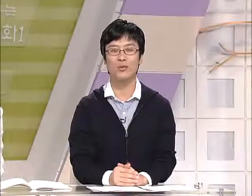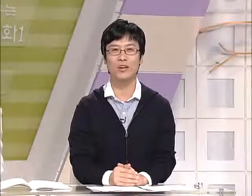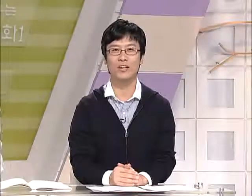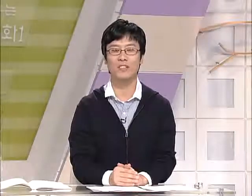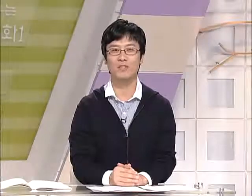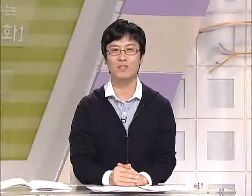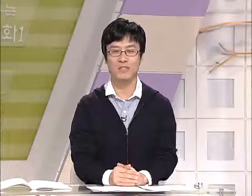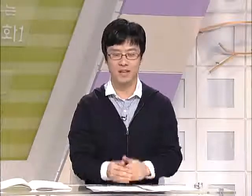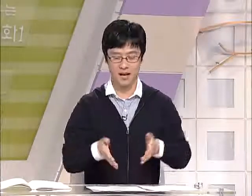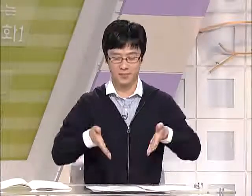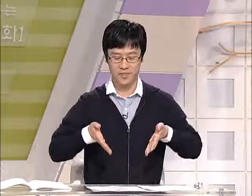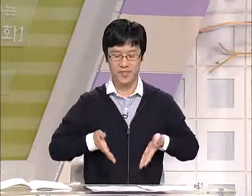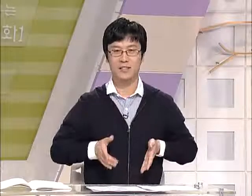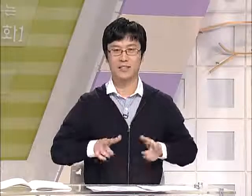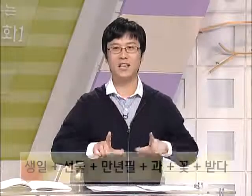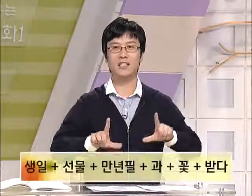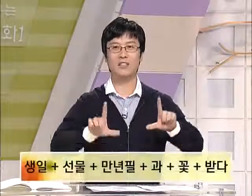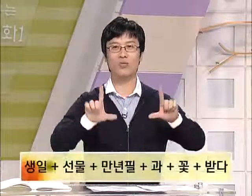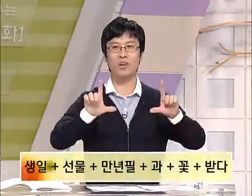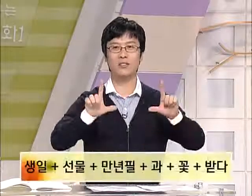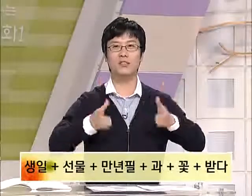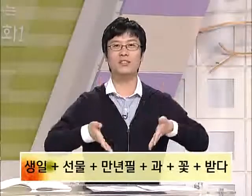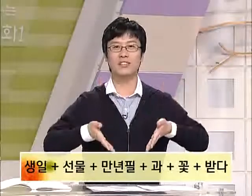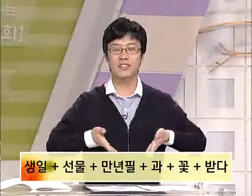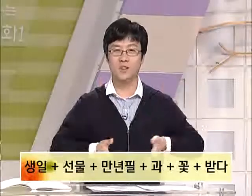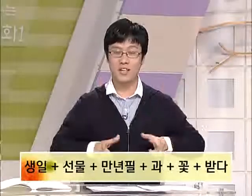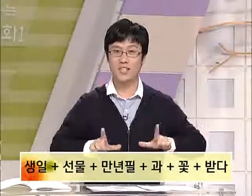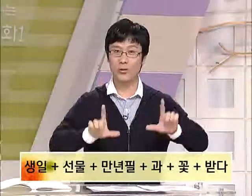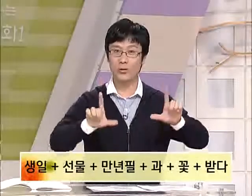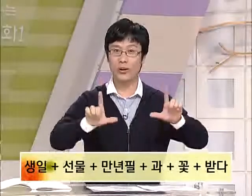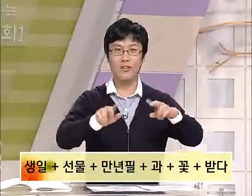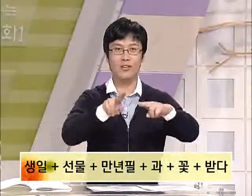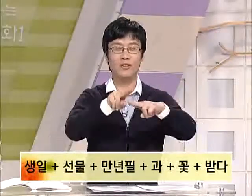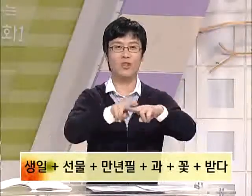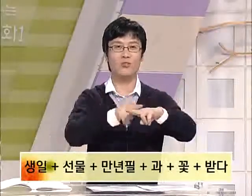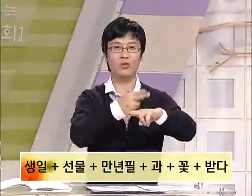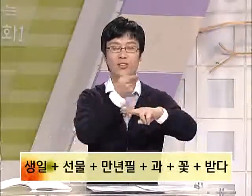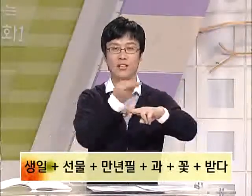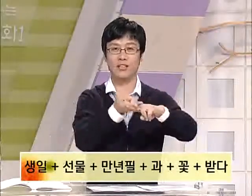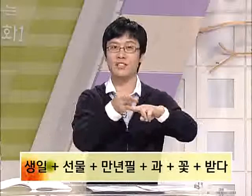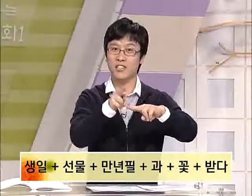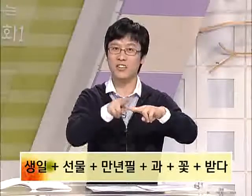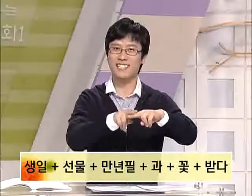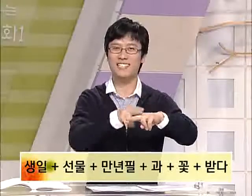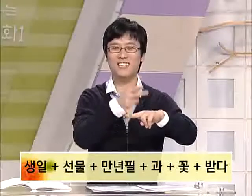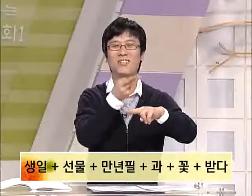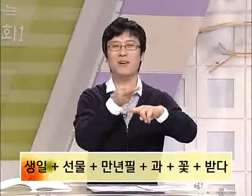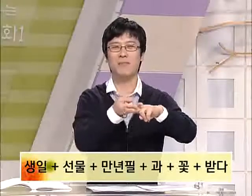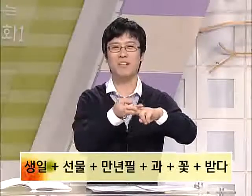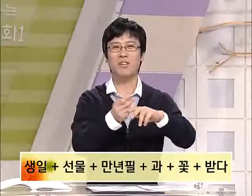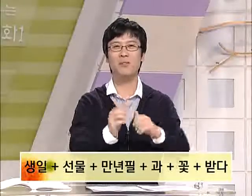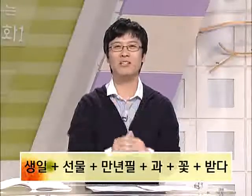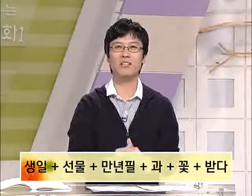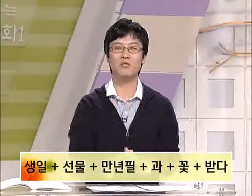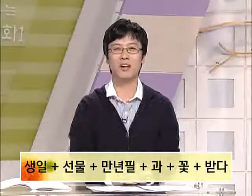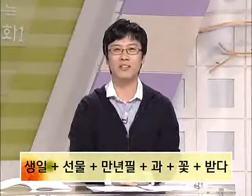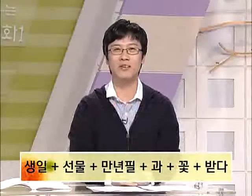라는 수화가 나왔습니다. 자 생일이란 수화는 기억하실 테고요. 선물 이제는 기억하시죠? 만년필이란 수화가 새로